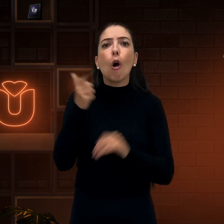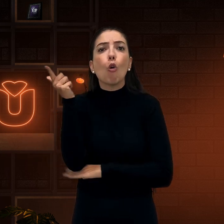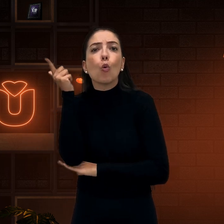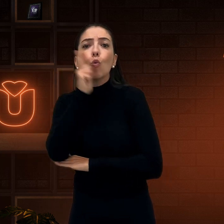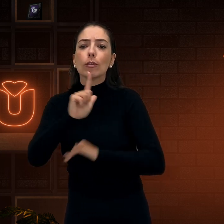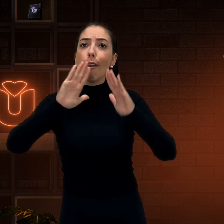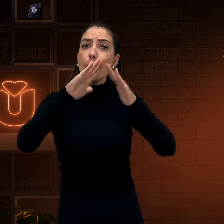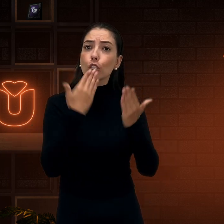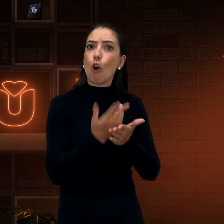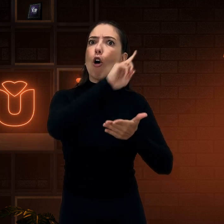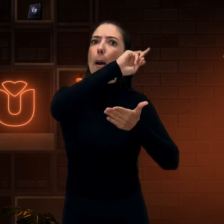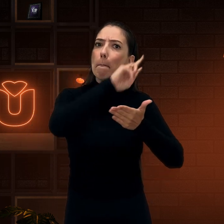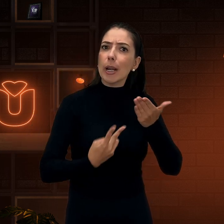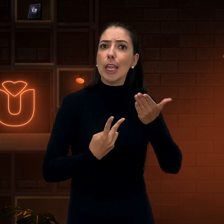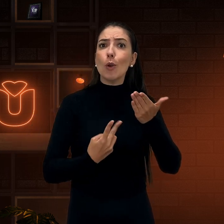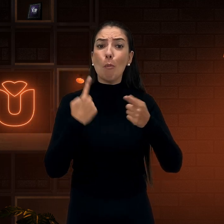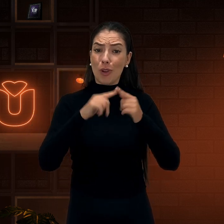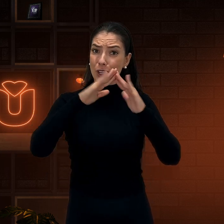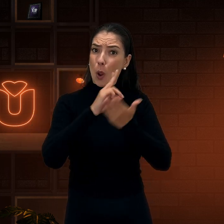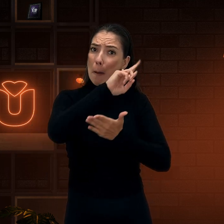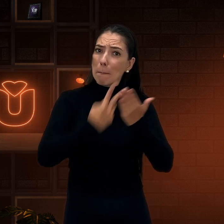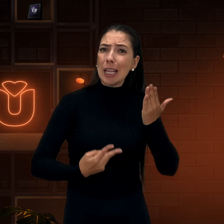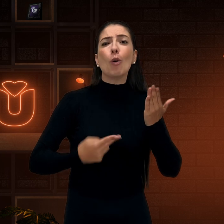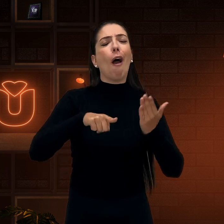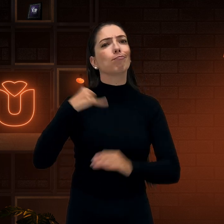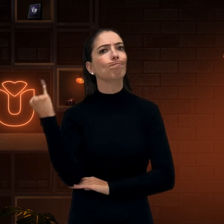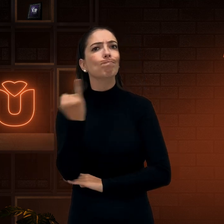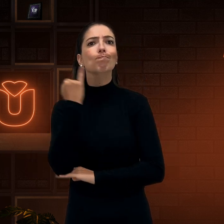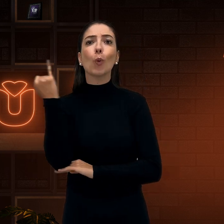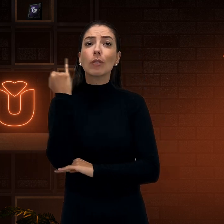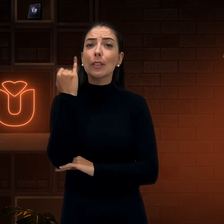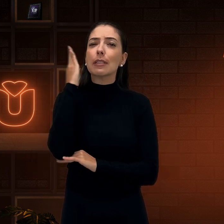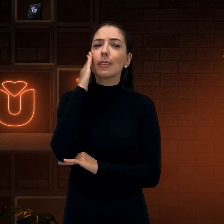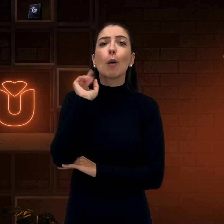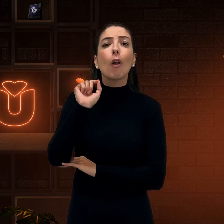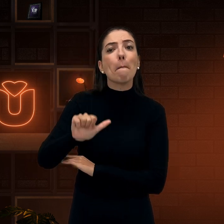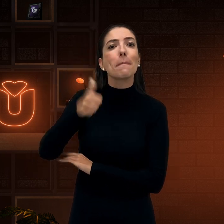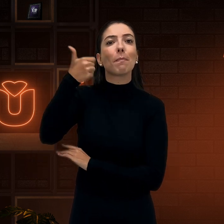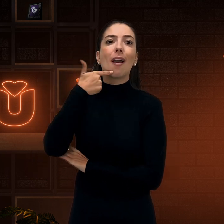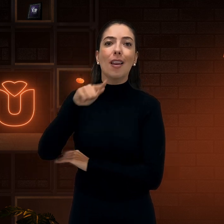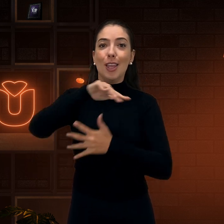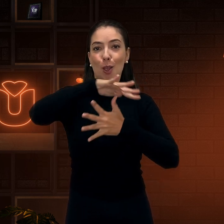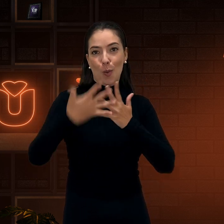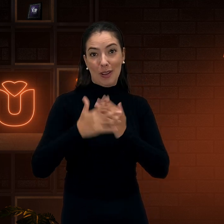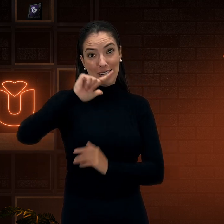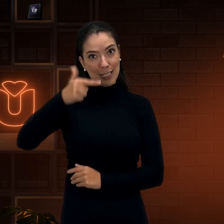continuar a nossa luta de conquista por uma educação de uma escola bilíngue. Porque a escola bilíngue é muito importante. Porque